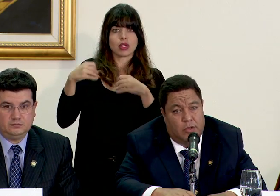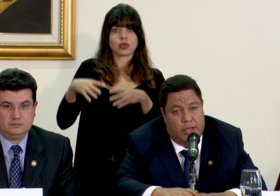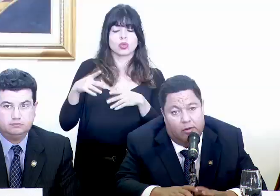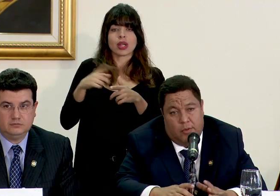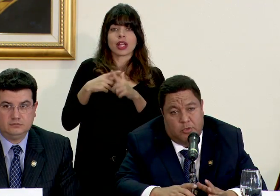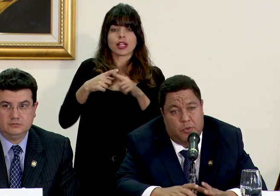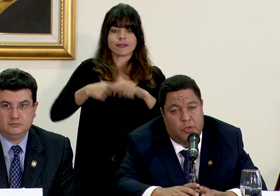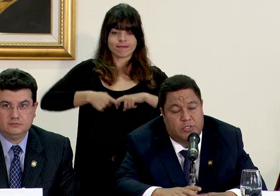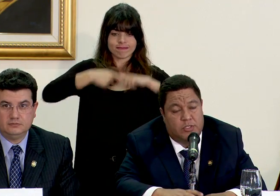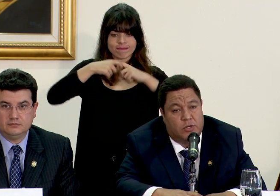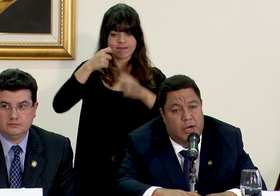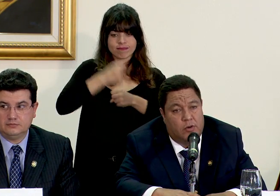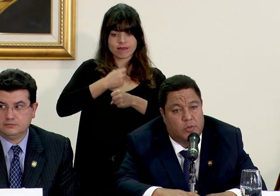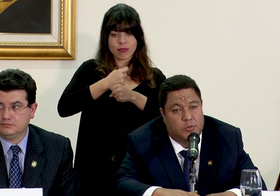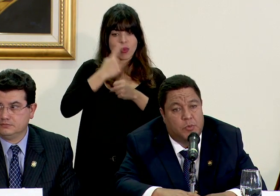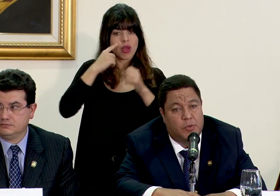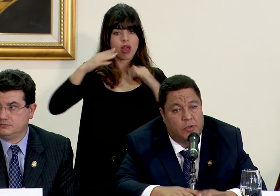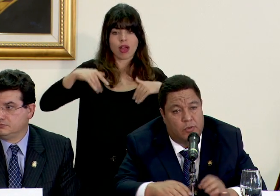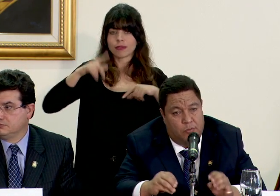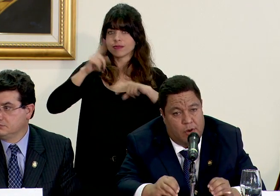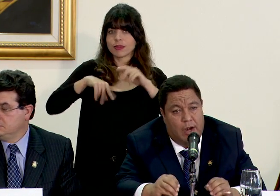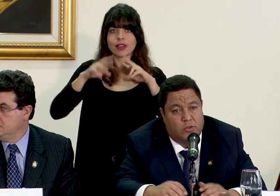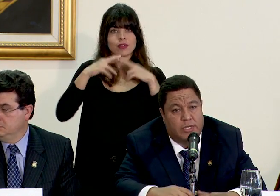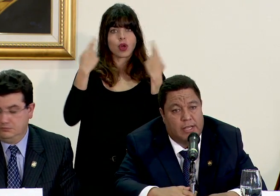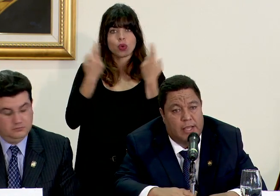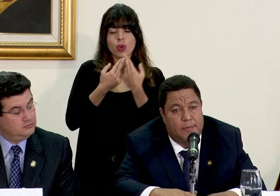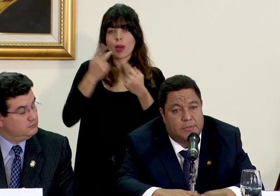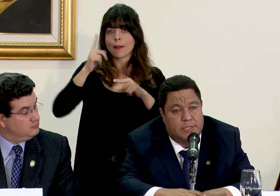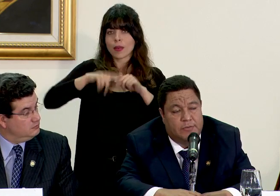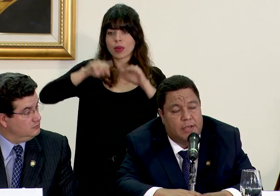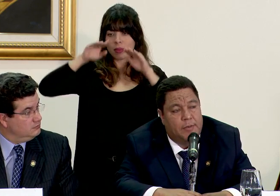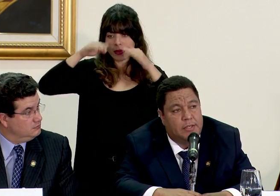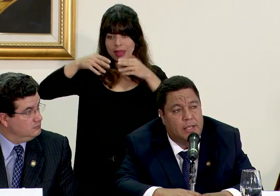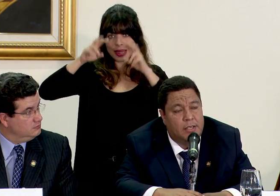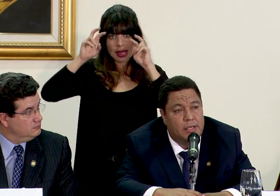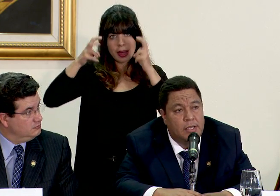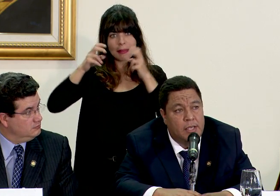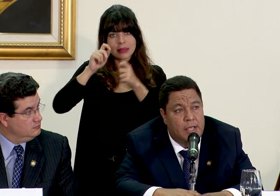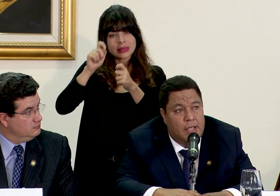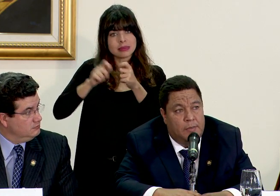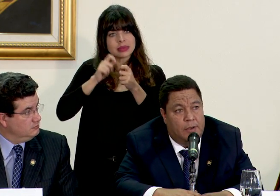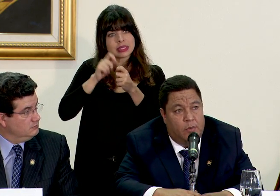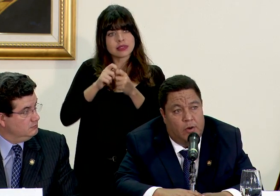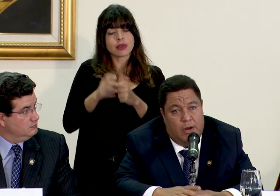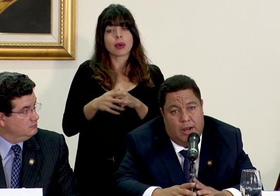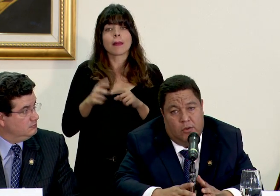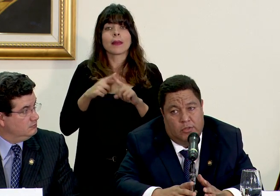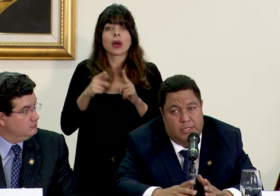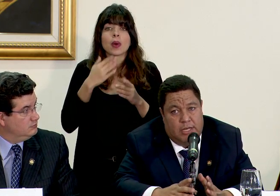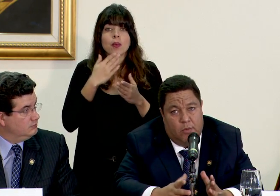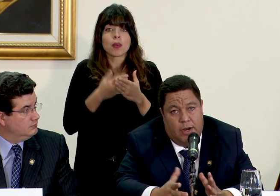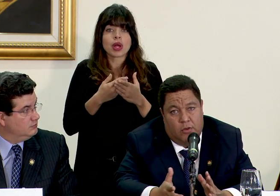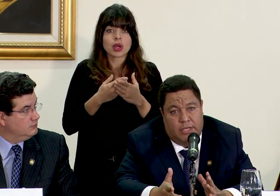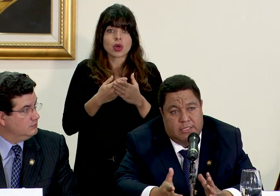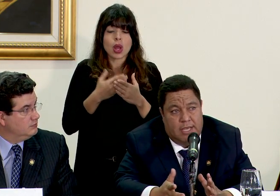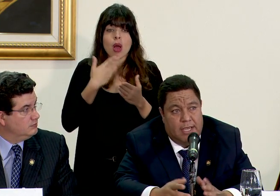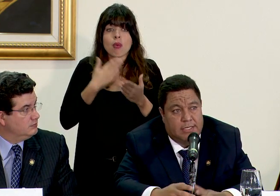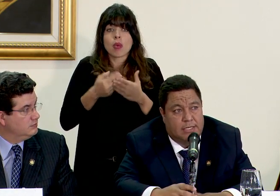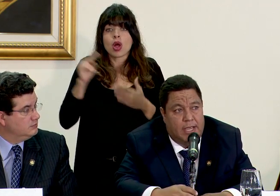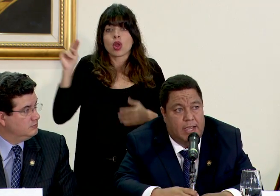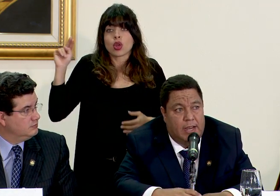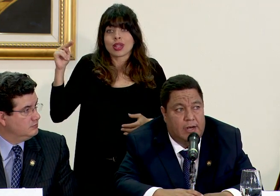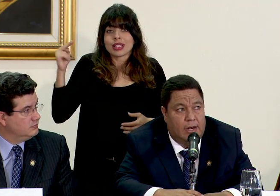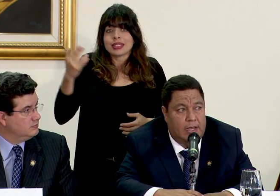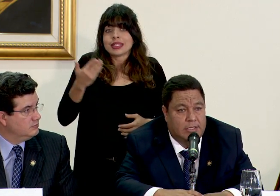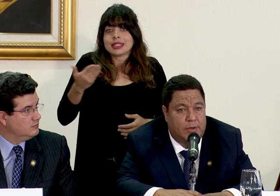porque no hemos podido sesionar no hemos podido enfocarnos en el tema específicamente pero bueno la buena noticia